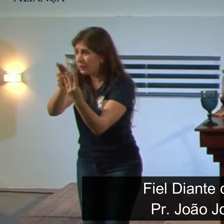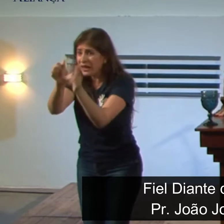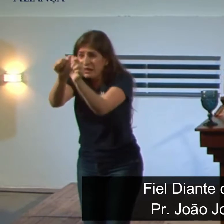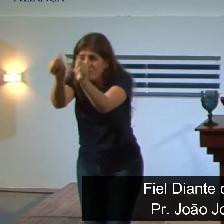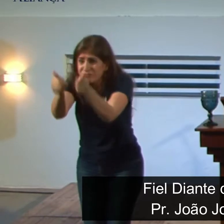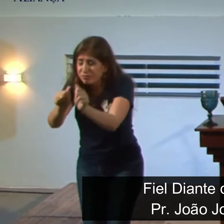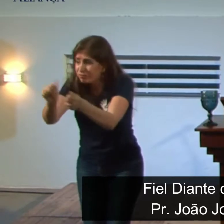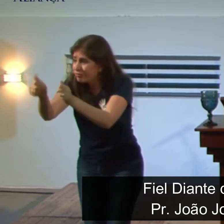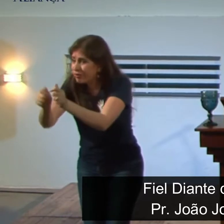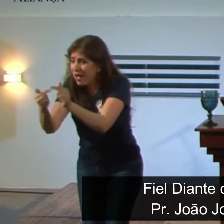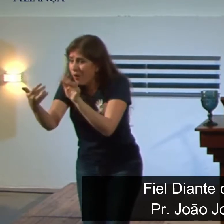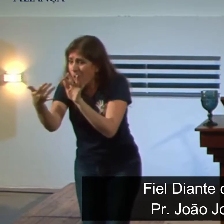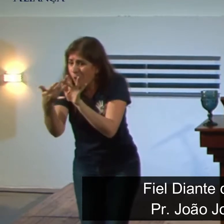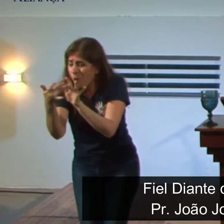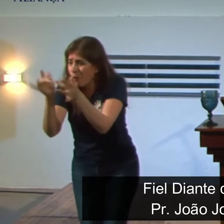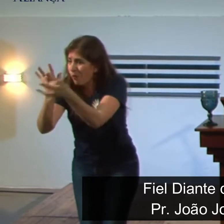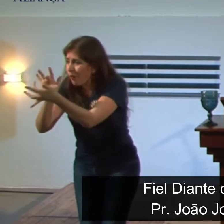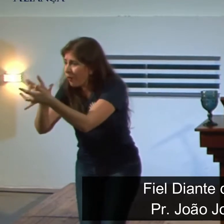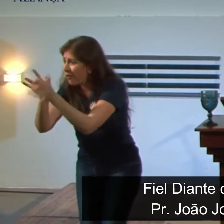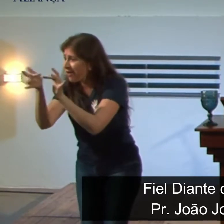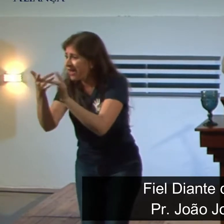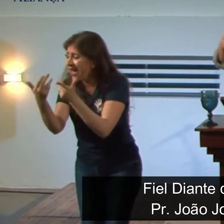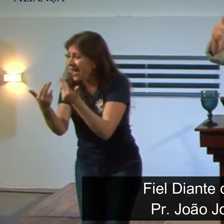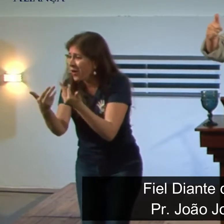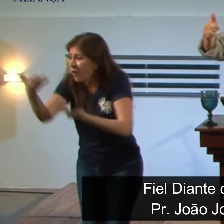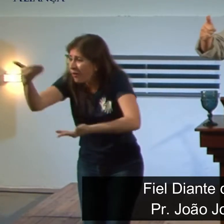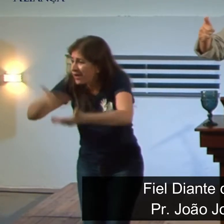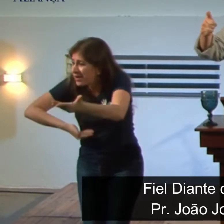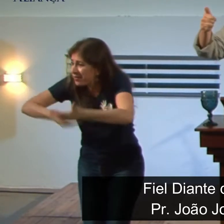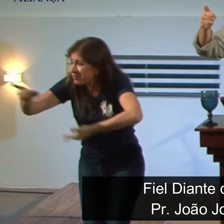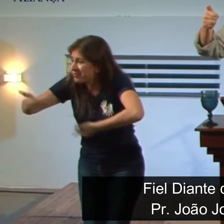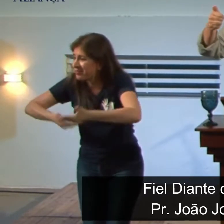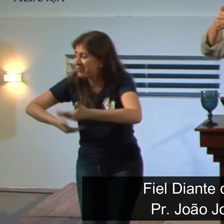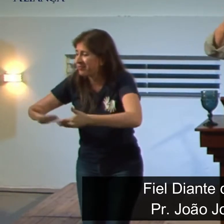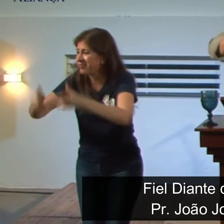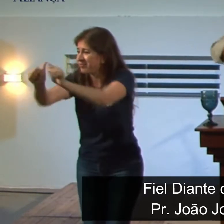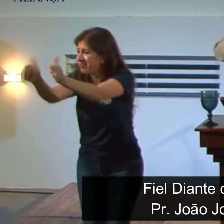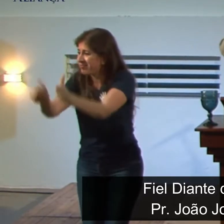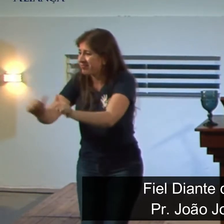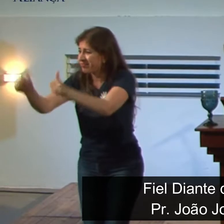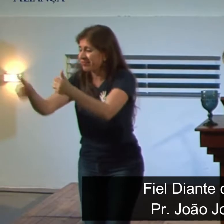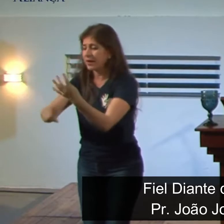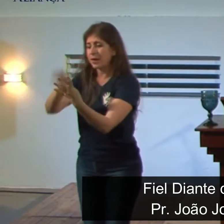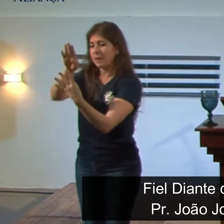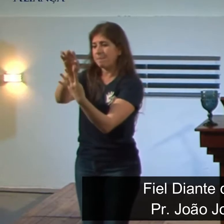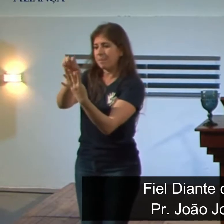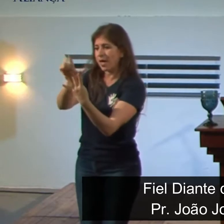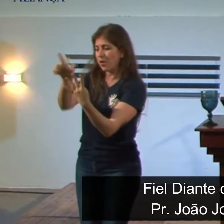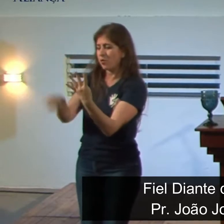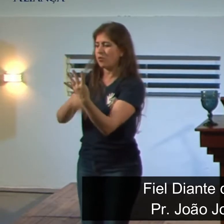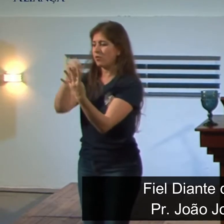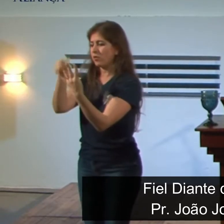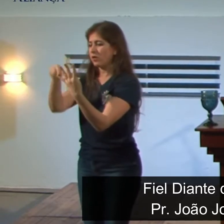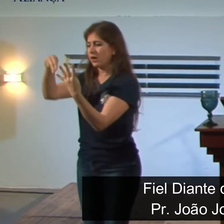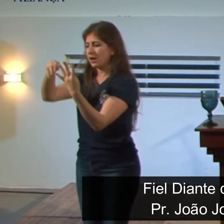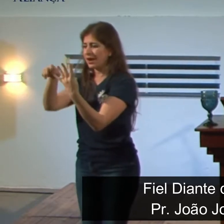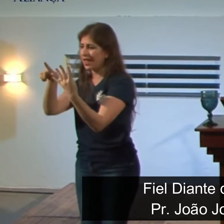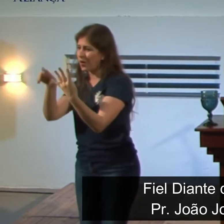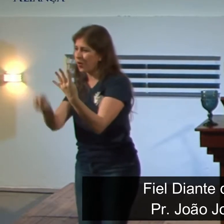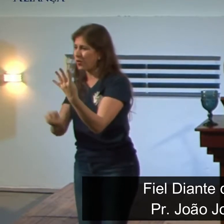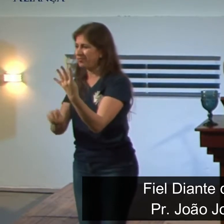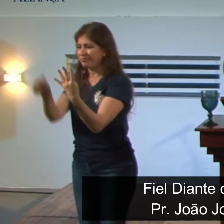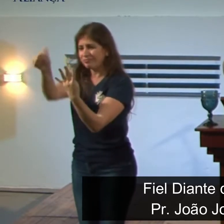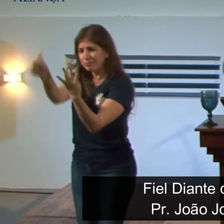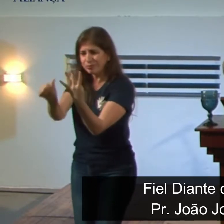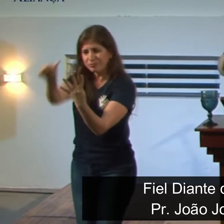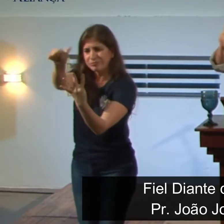Deus e Escaldeus. Inclusive, no capítulo 46 de Isaías, ele cita Bel e Nebo. Você vê